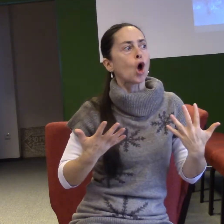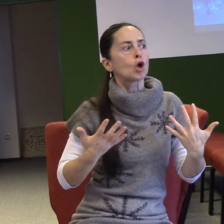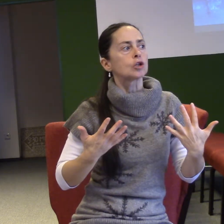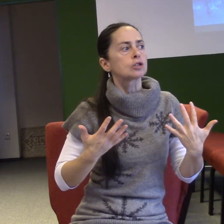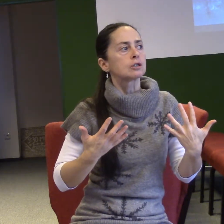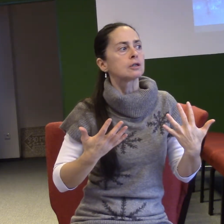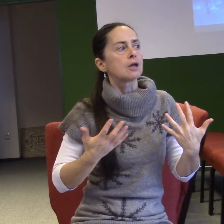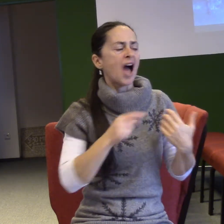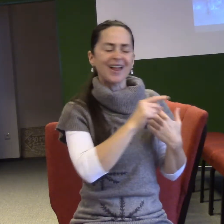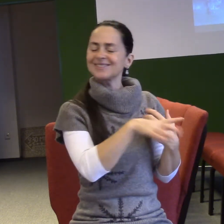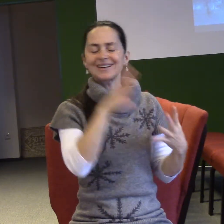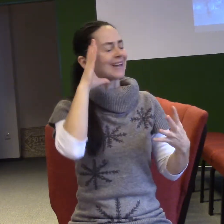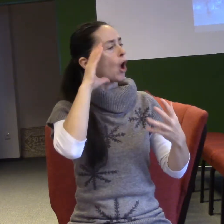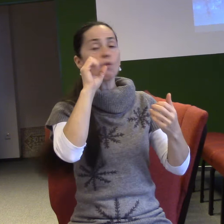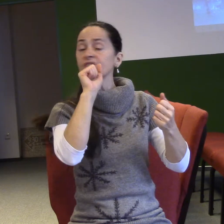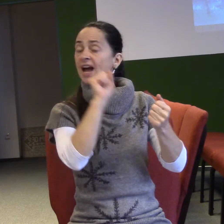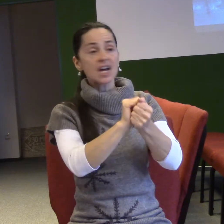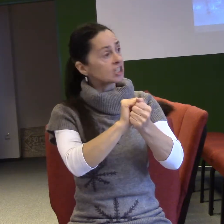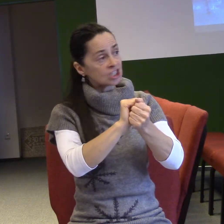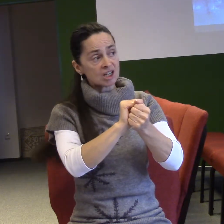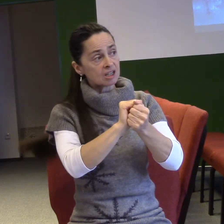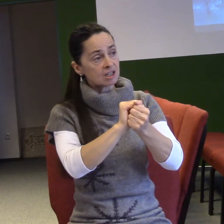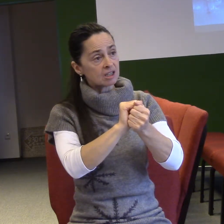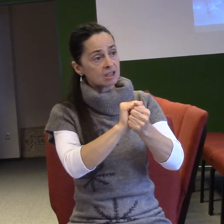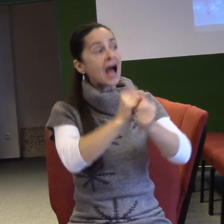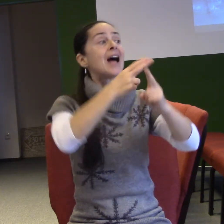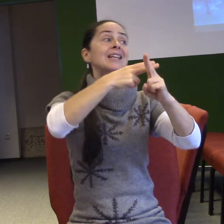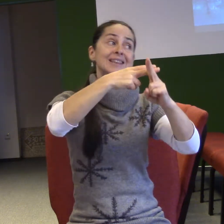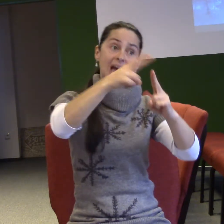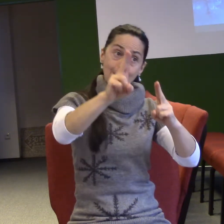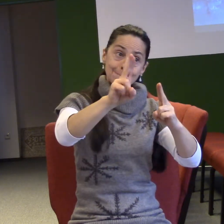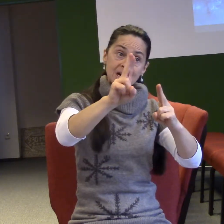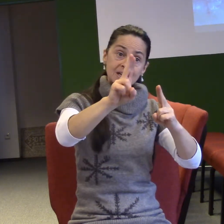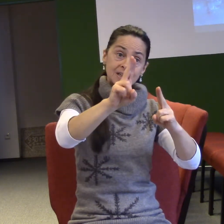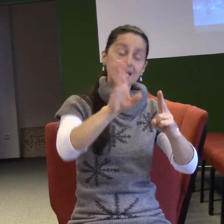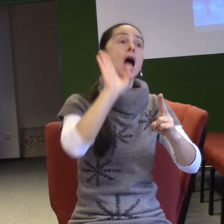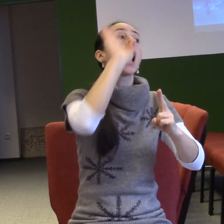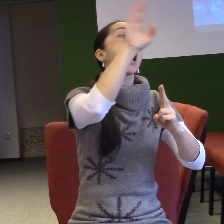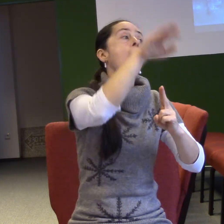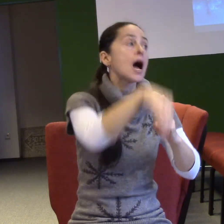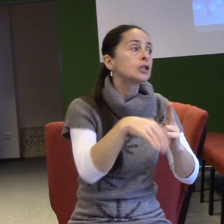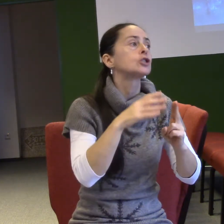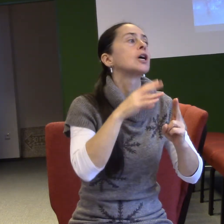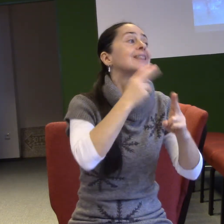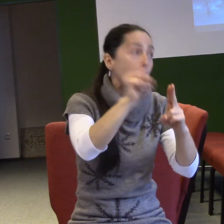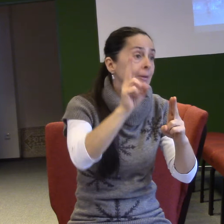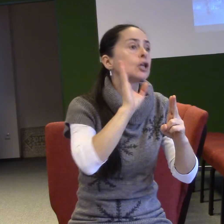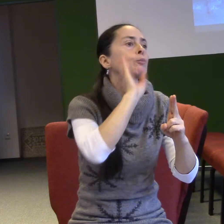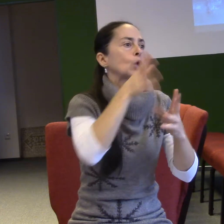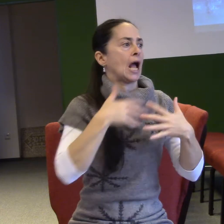ty jsi tomu neuvěřil? A naplní se to všechno a až tomu uvěříš, tak se teprve budeš radovat. Jinými